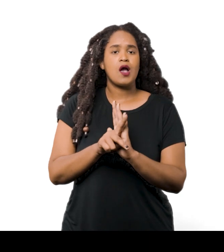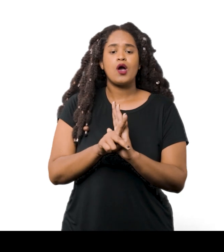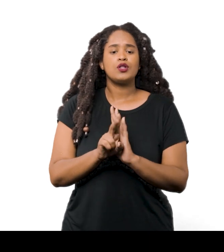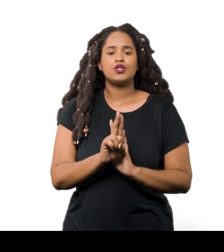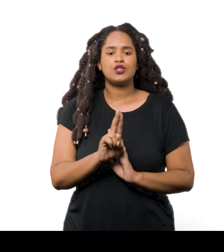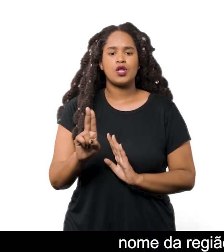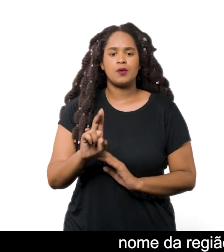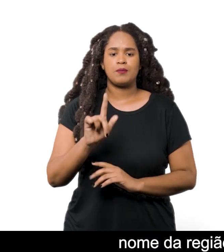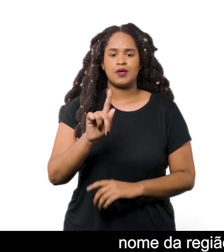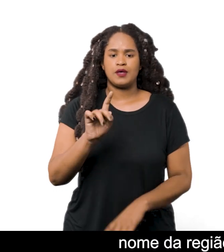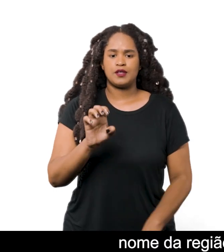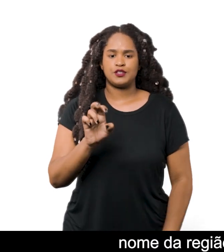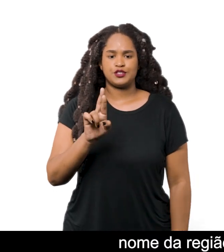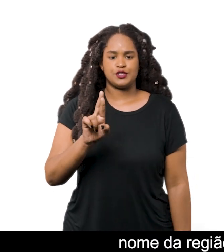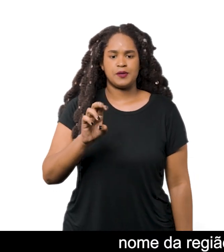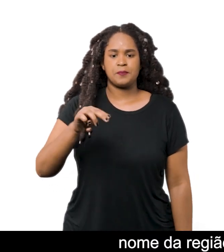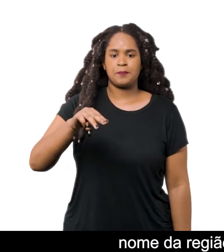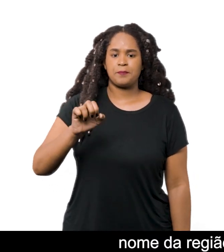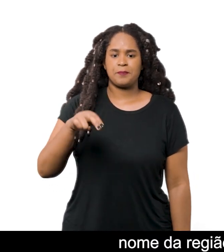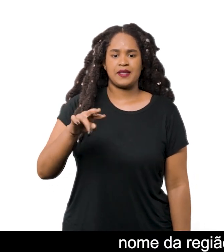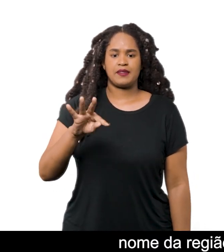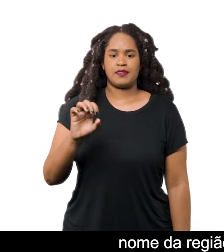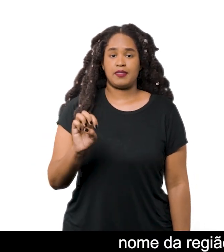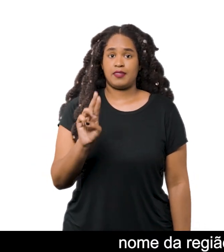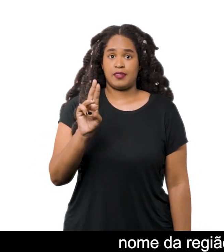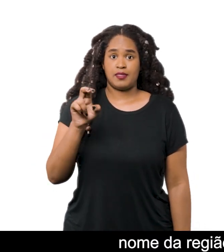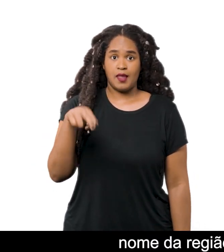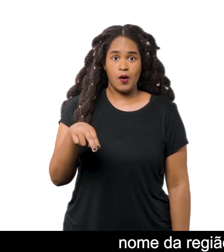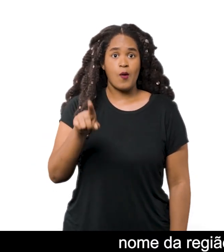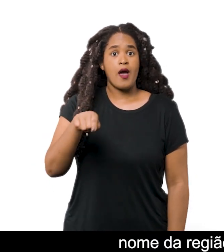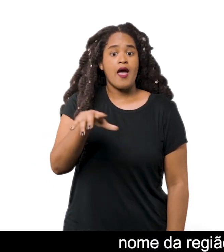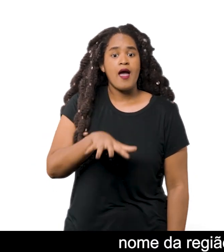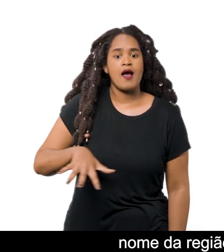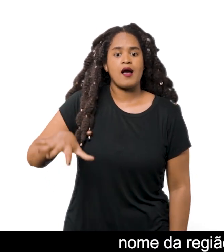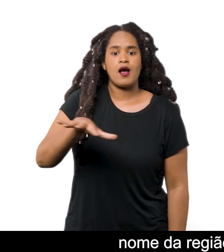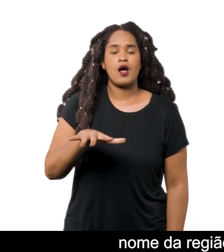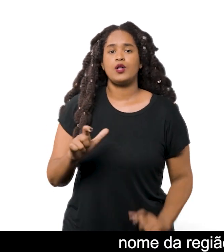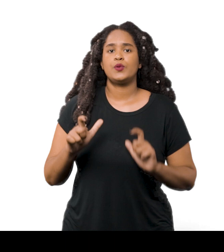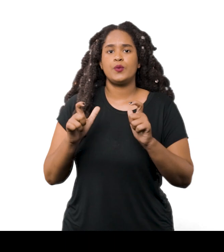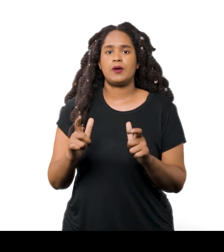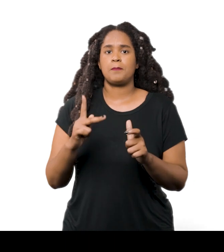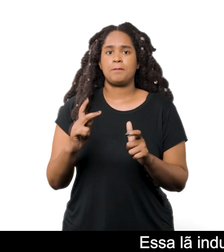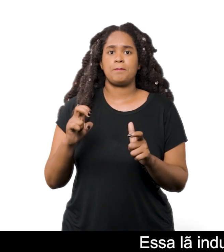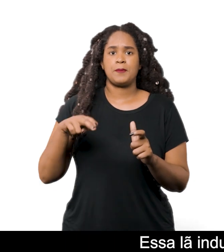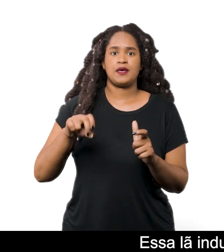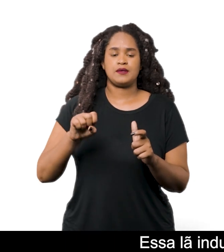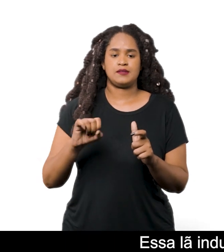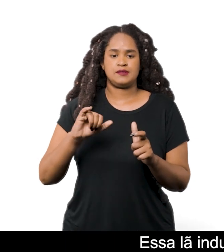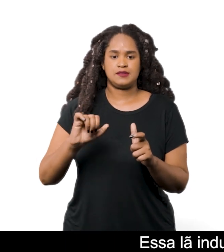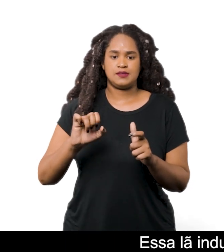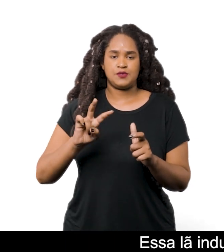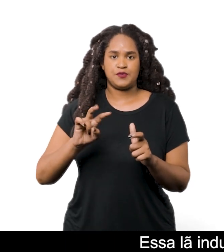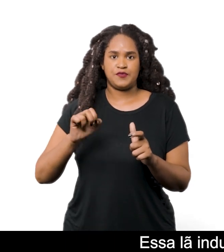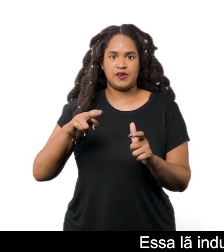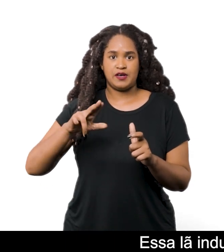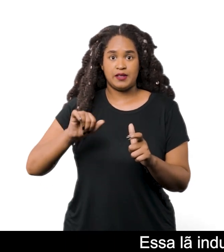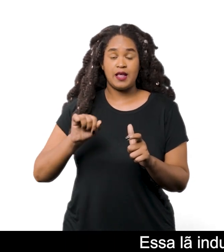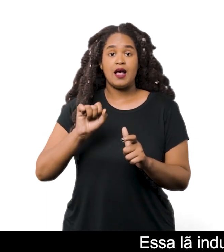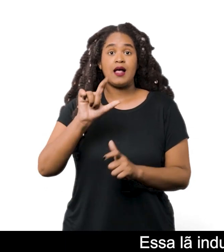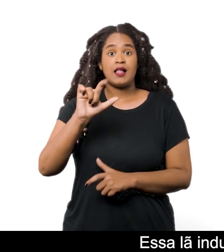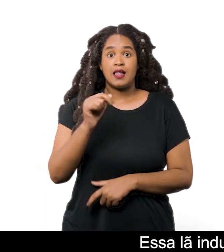Germantown Nome da região em que era produzida, no estado da Pensilvânia Essa lã industrial é